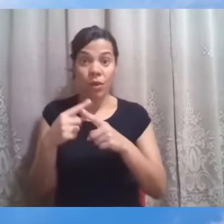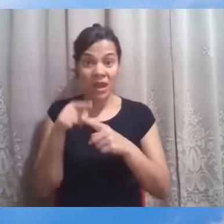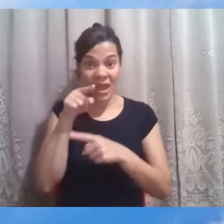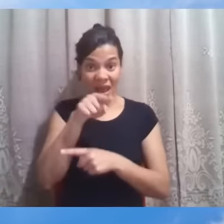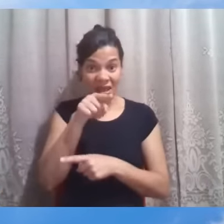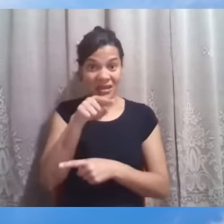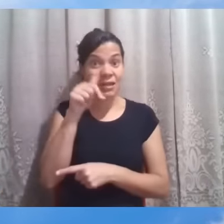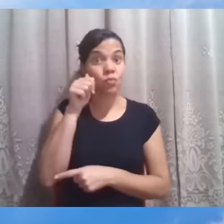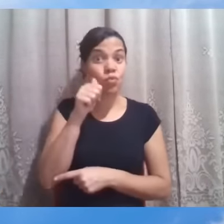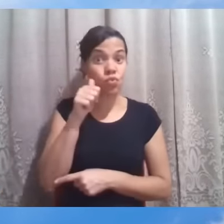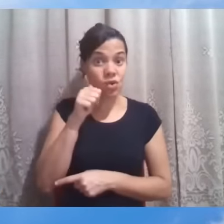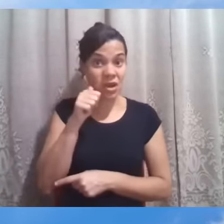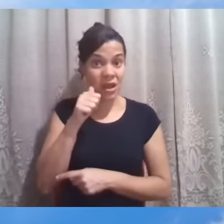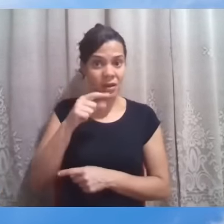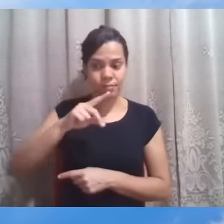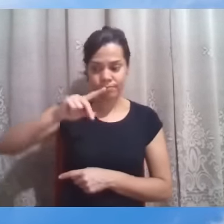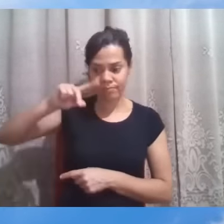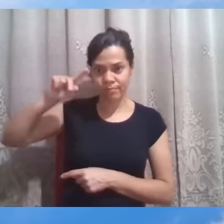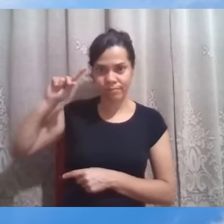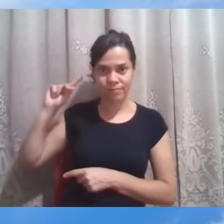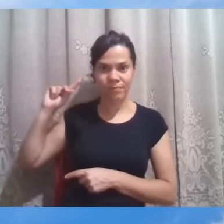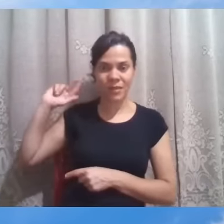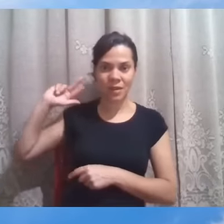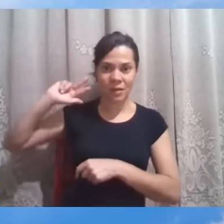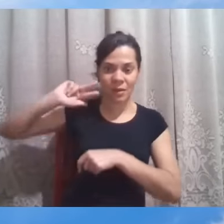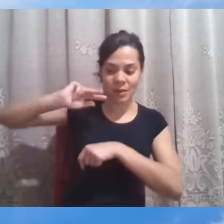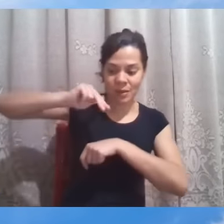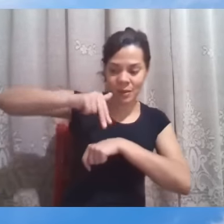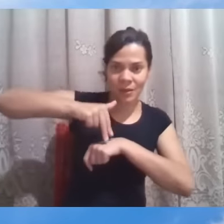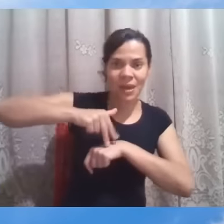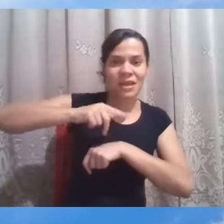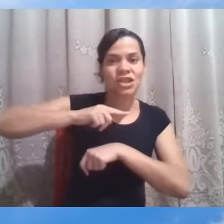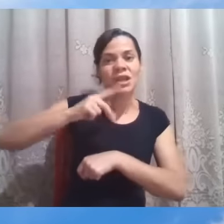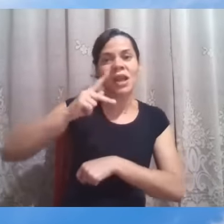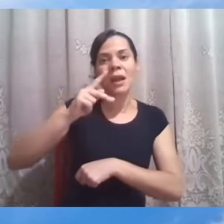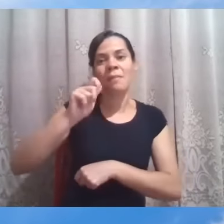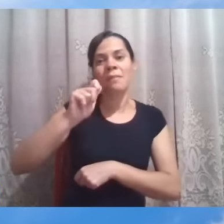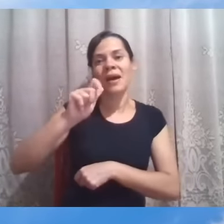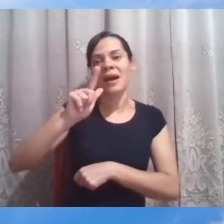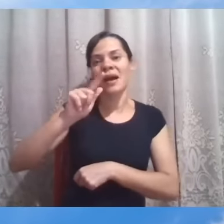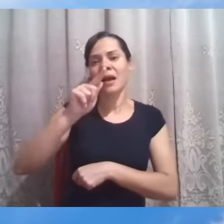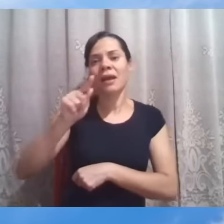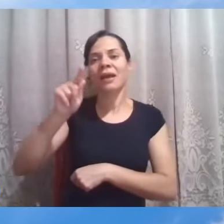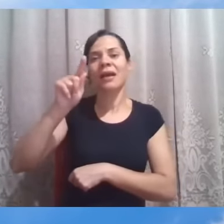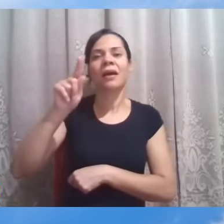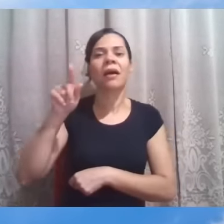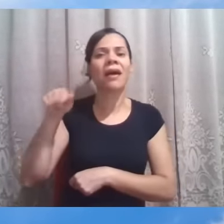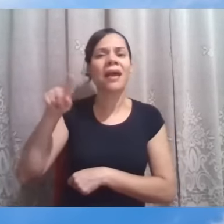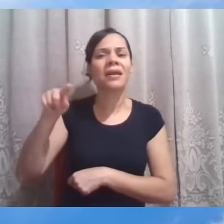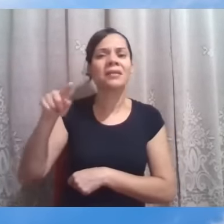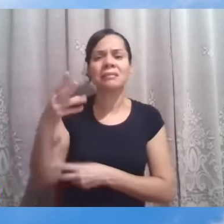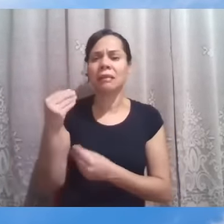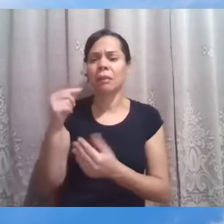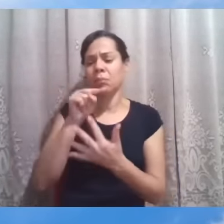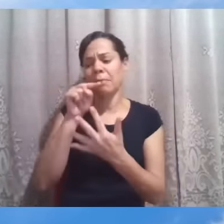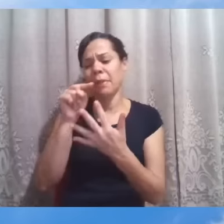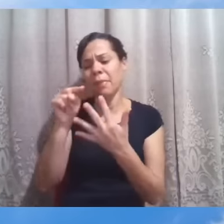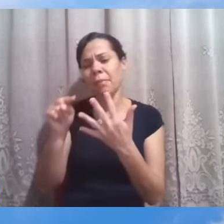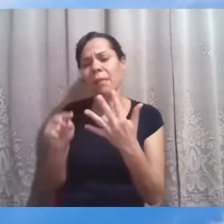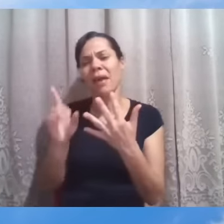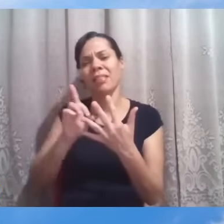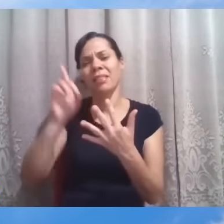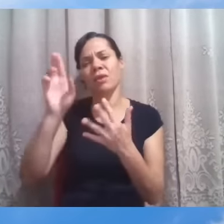onde o que imperava era o paganismo, o culto aos deuses de pedra, as formas lá que eles tinham desse culto, muitas vezes